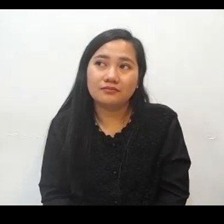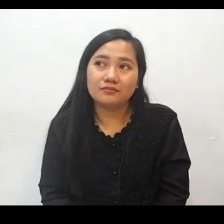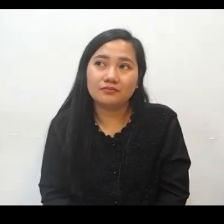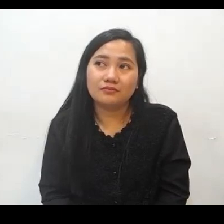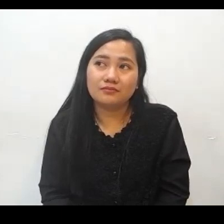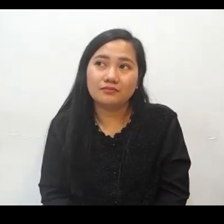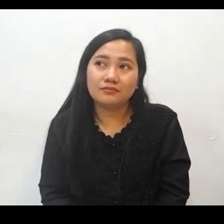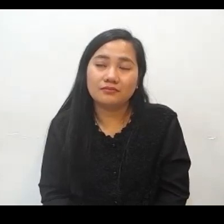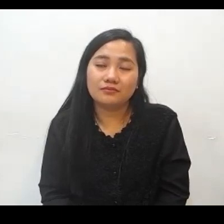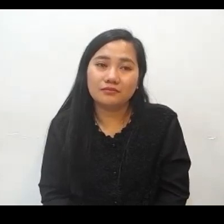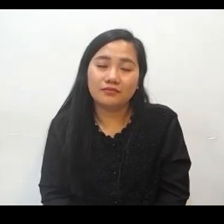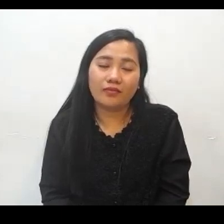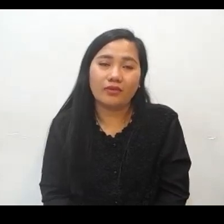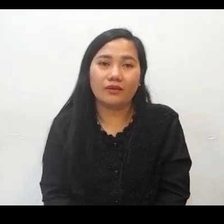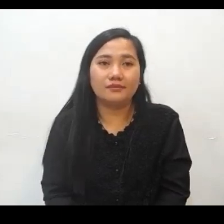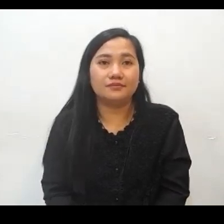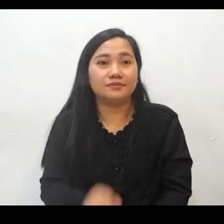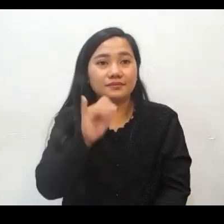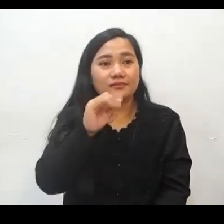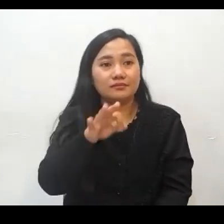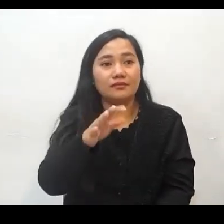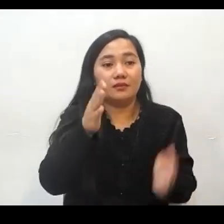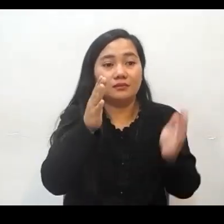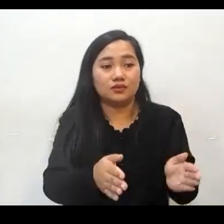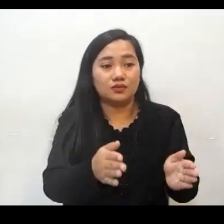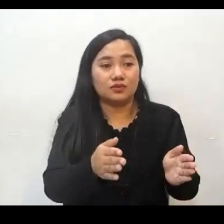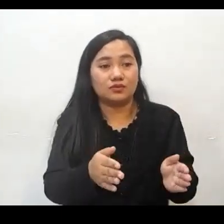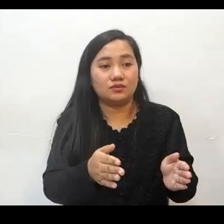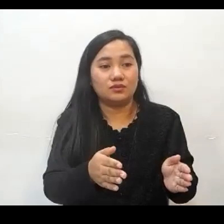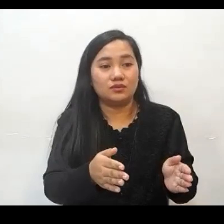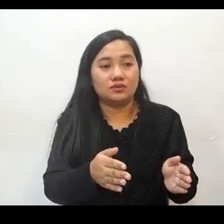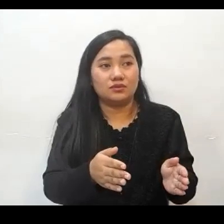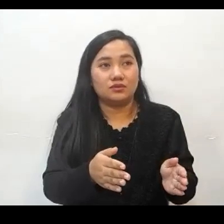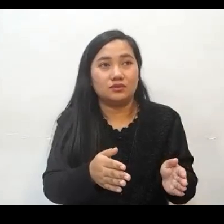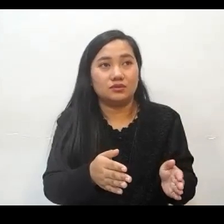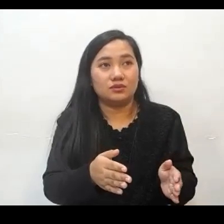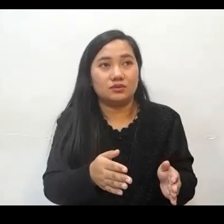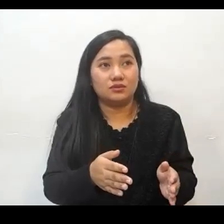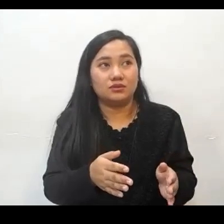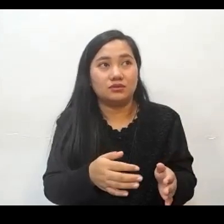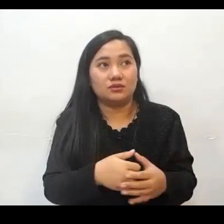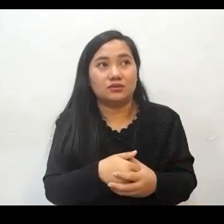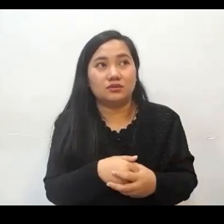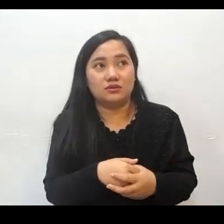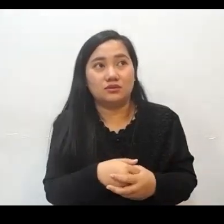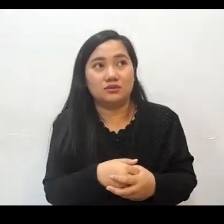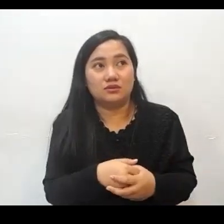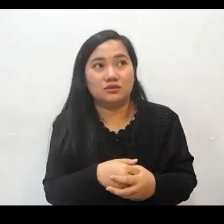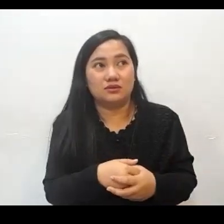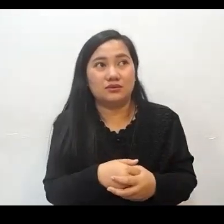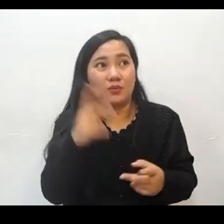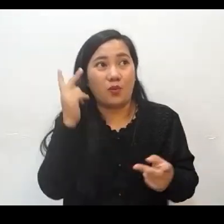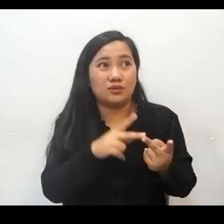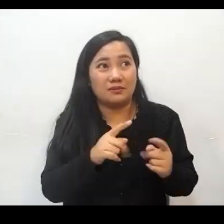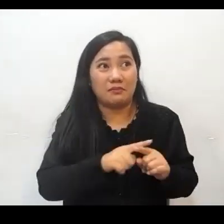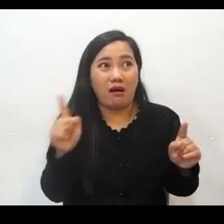different purpose Kaya kapag yung isang tao po iba yung kanyang intention kahit na nakikinig siya iba yung magiging layunin niya They already know